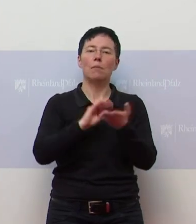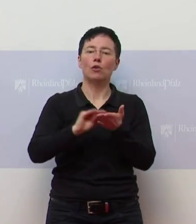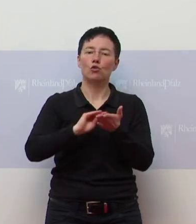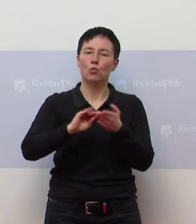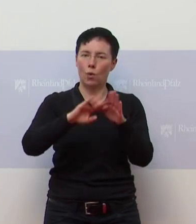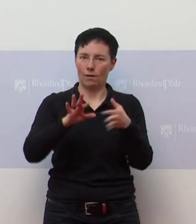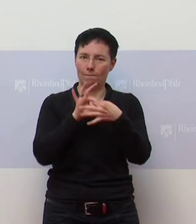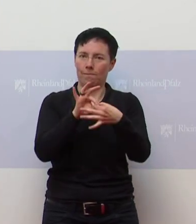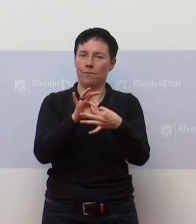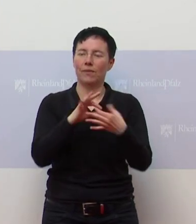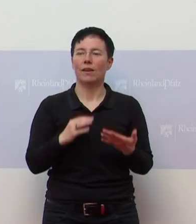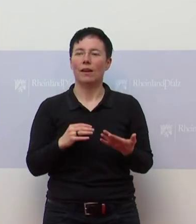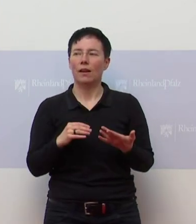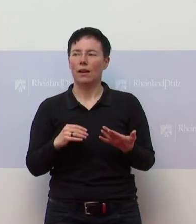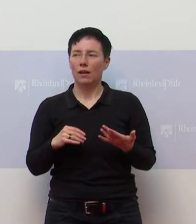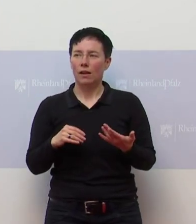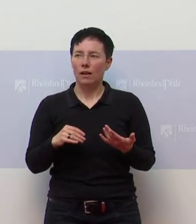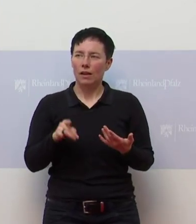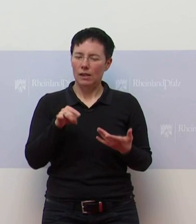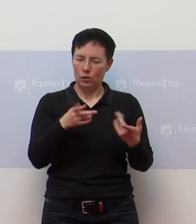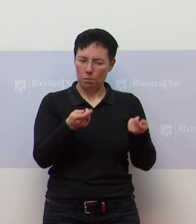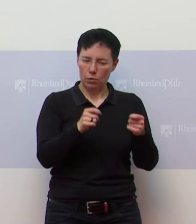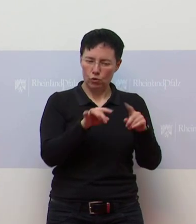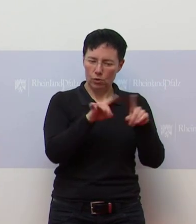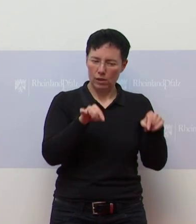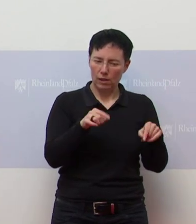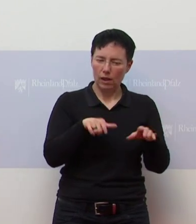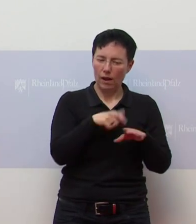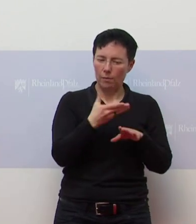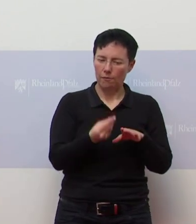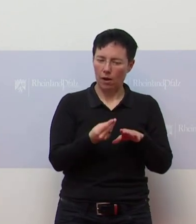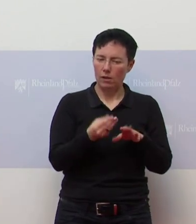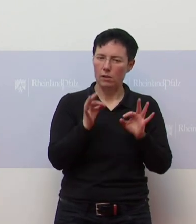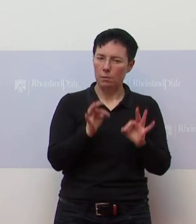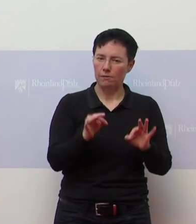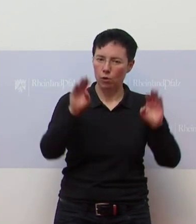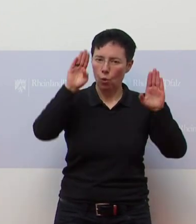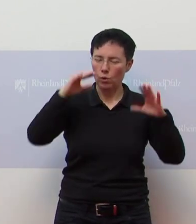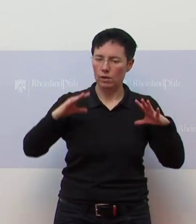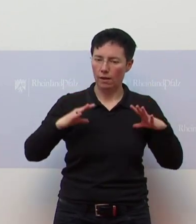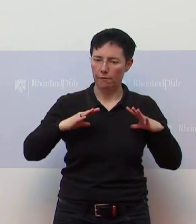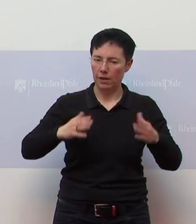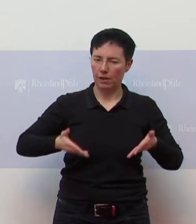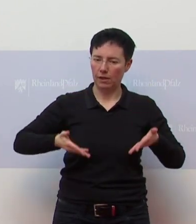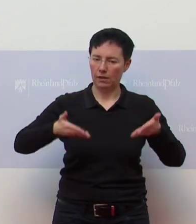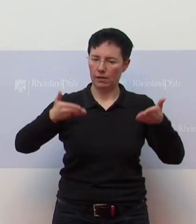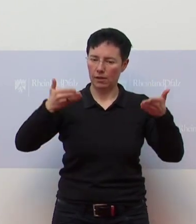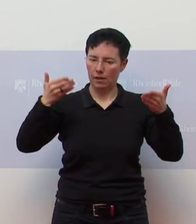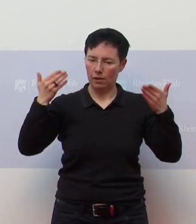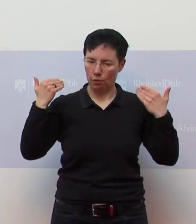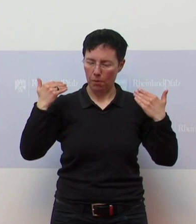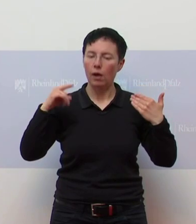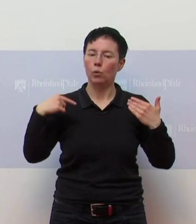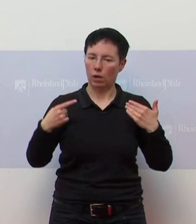klarstellen, da heißt das in Beinernfalls, dass es nach den Osterferien weiter den letzten Unterricht auch die Präsenz nicht